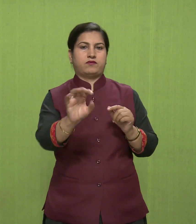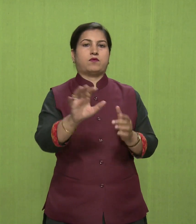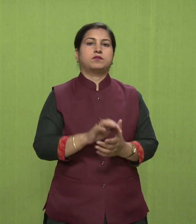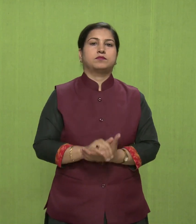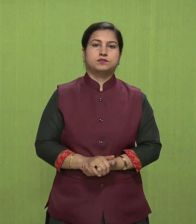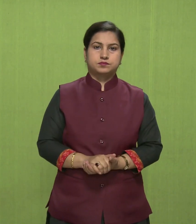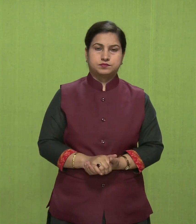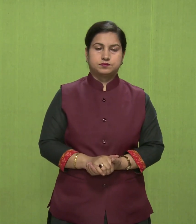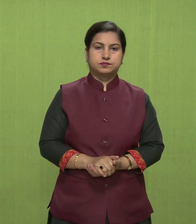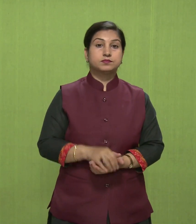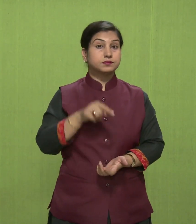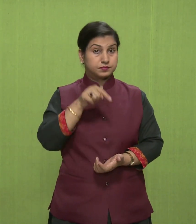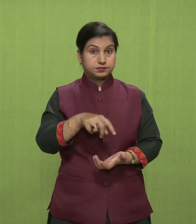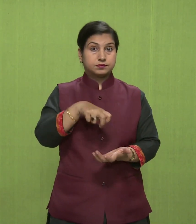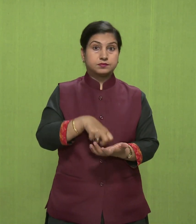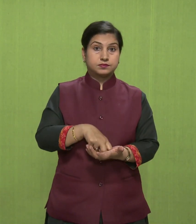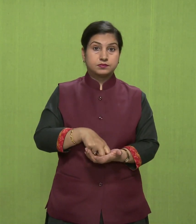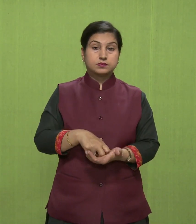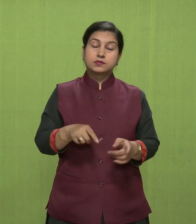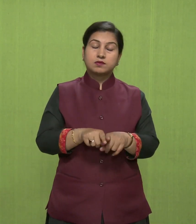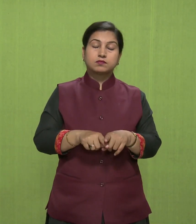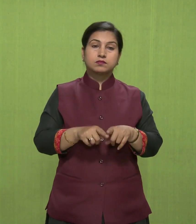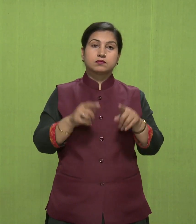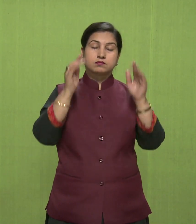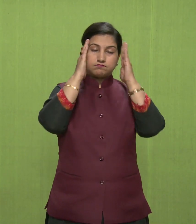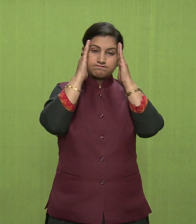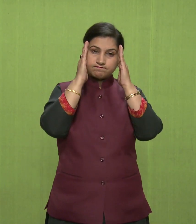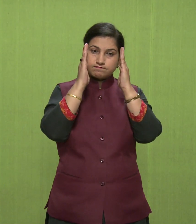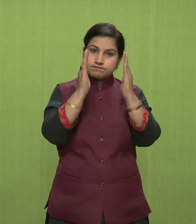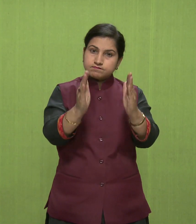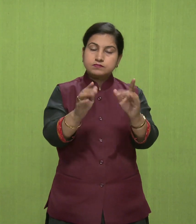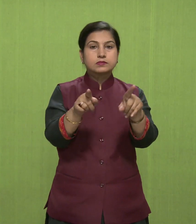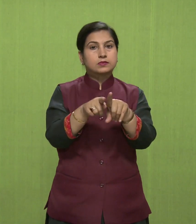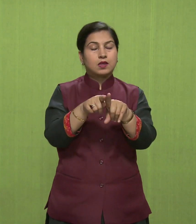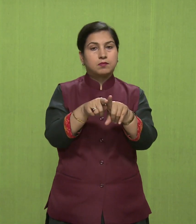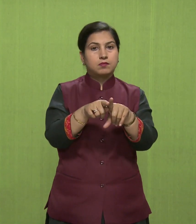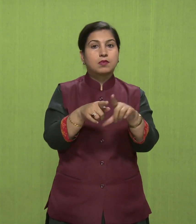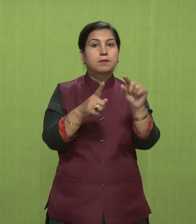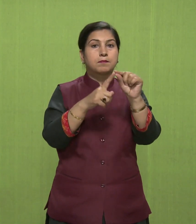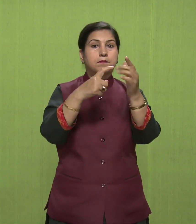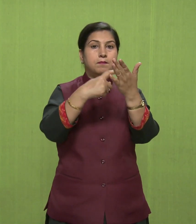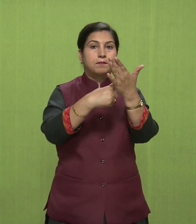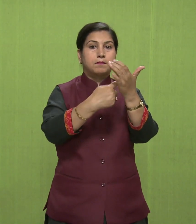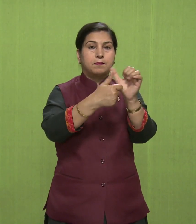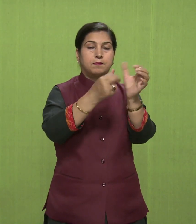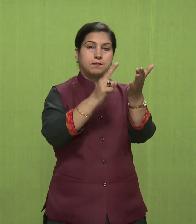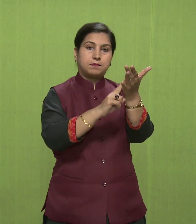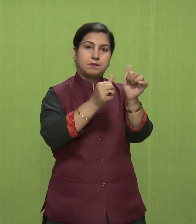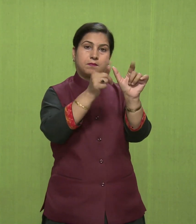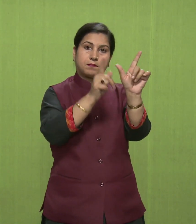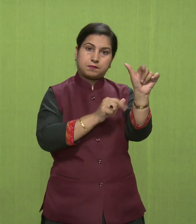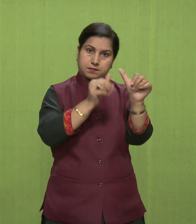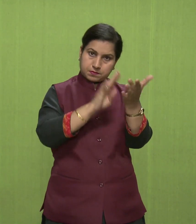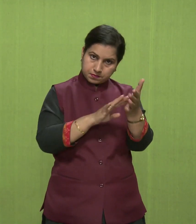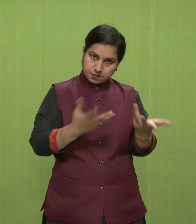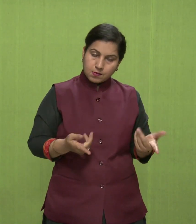यह आशन ध्यान के रूप में विजबा पराणयाम या ध्यान लगाते हैं जैसे हम सुख असन में बैठ सकते हैं अर्द